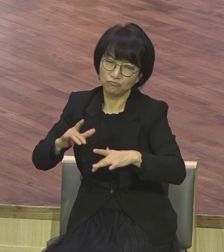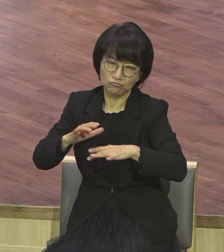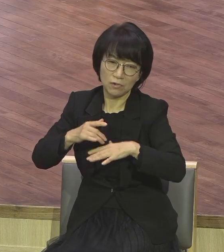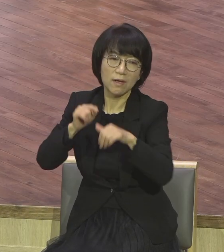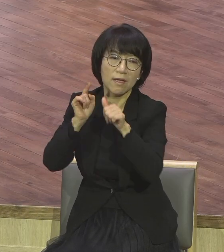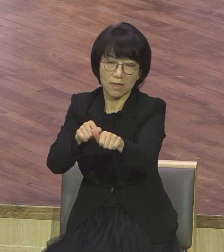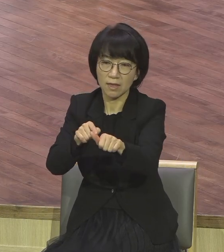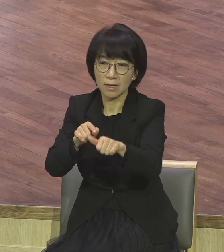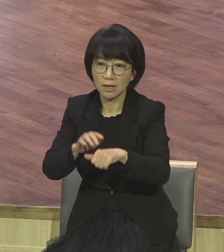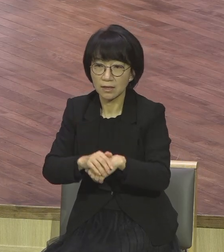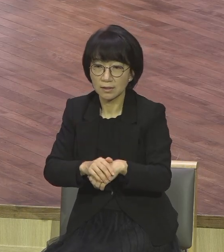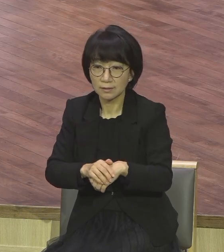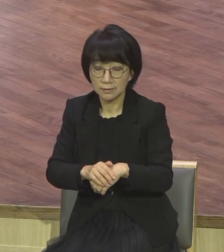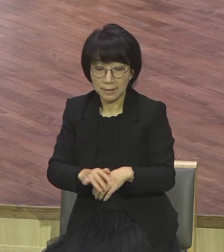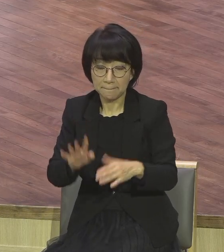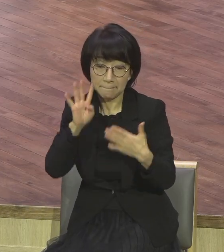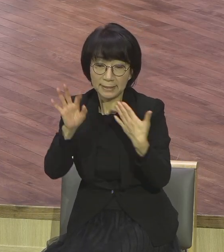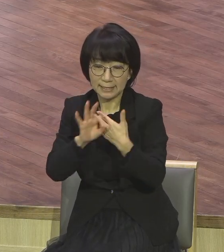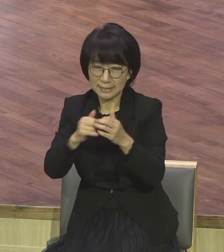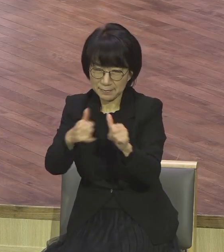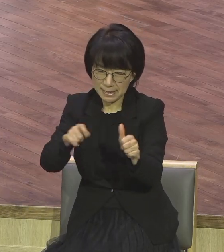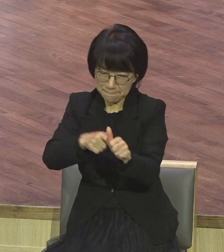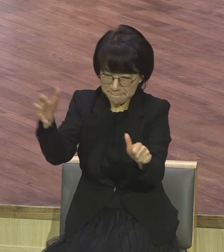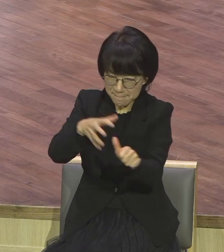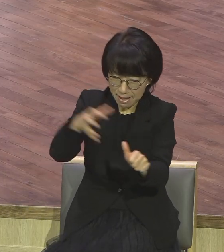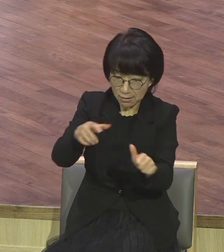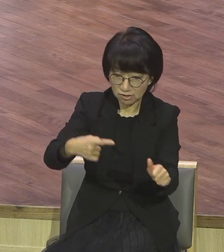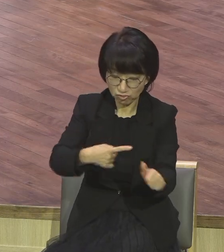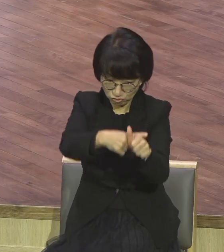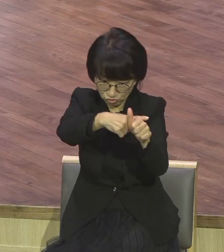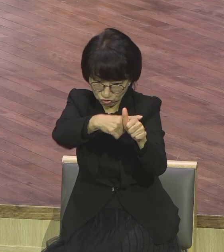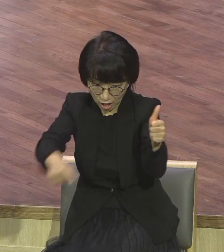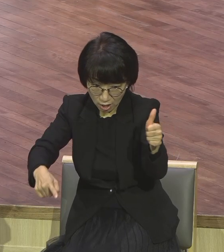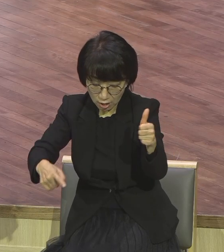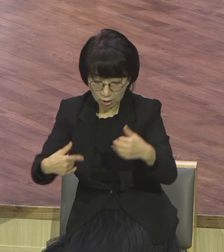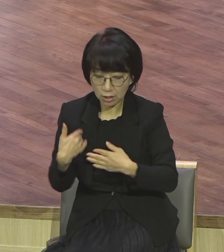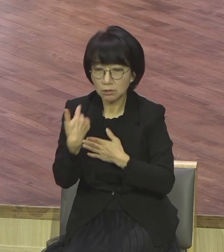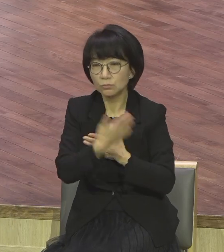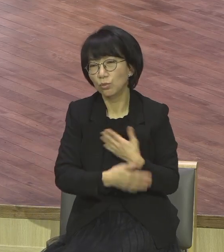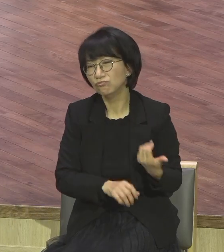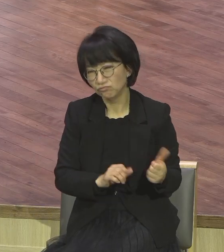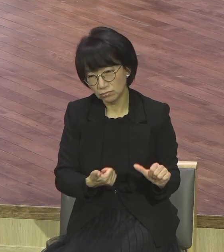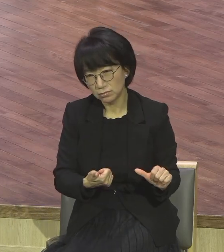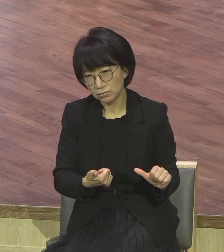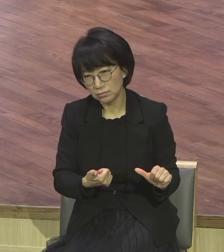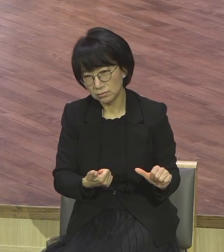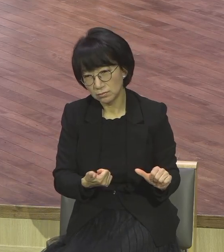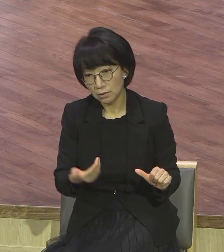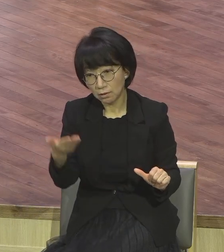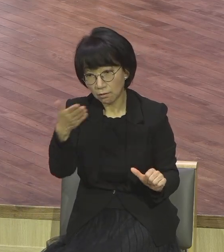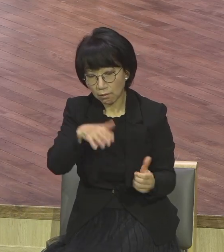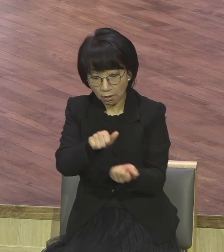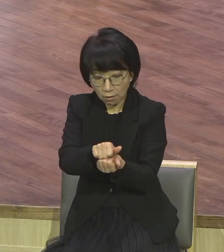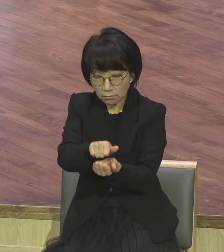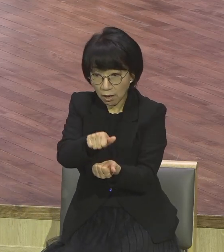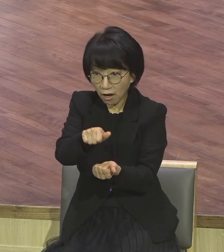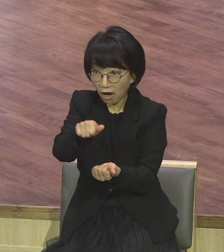죽여봤자 육신이다 진짜 두려우면 영혼 죽이는 거다 그 이유가 됐느냐